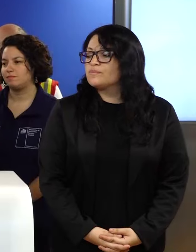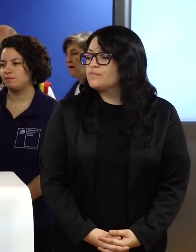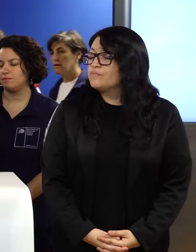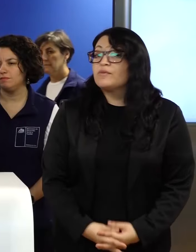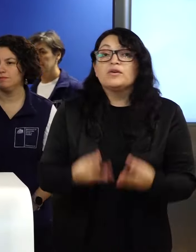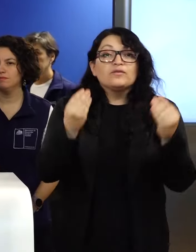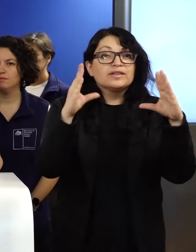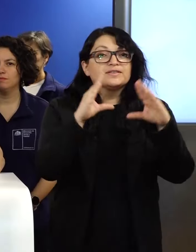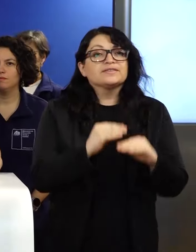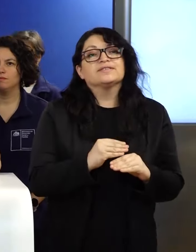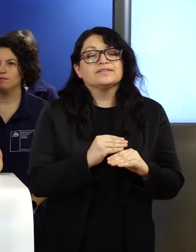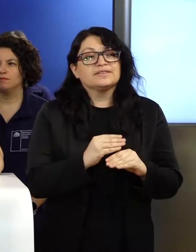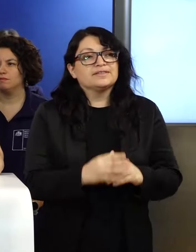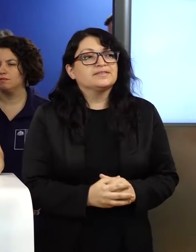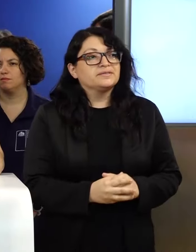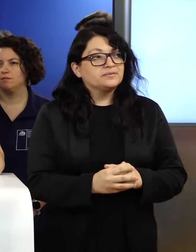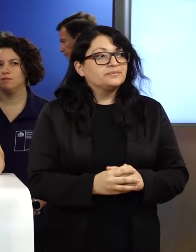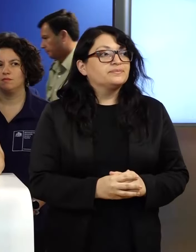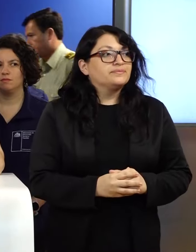Muy buenas noches.